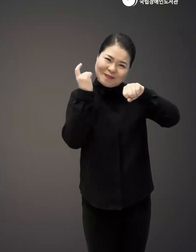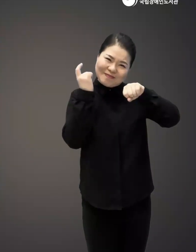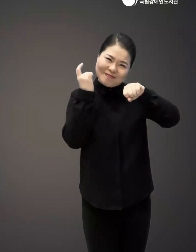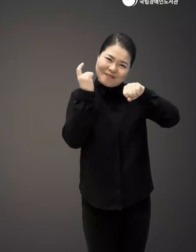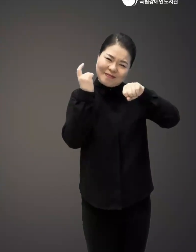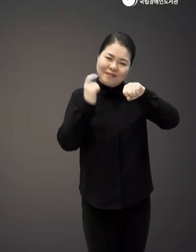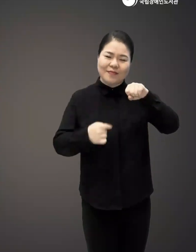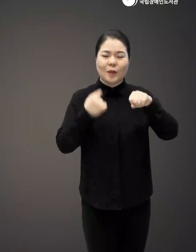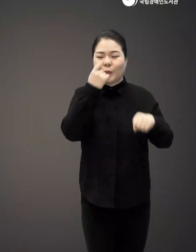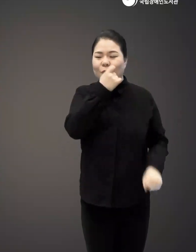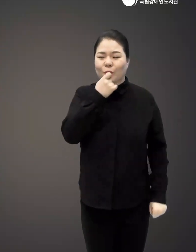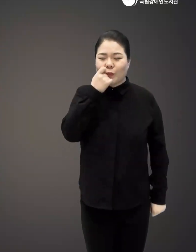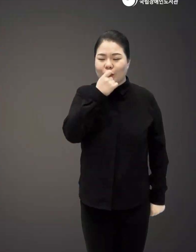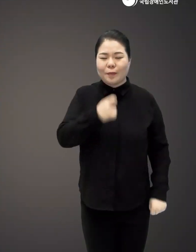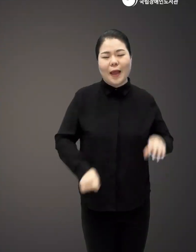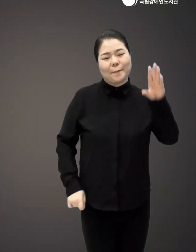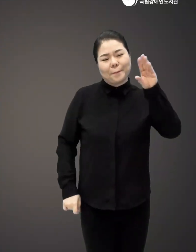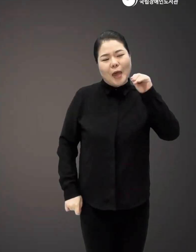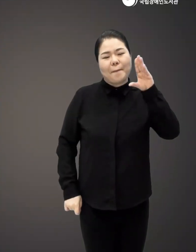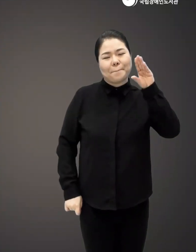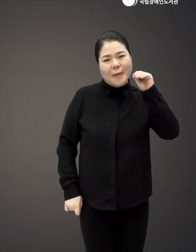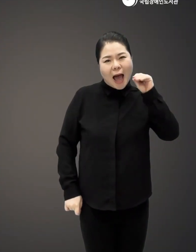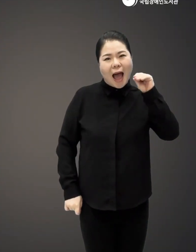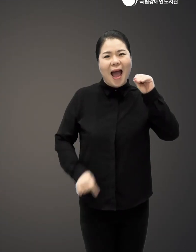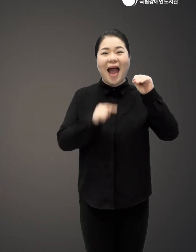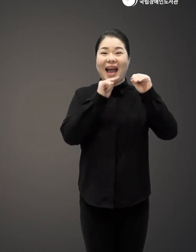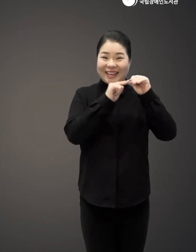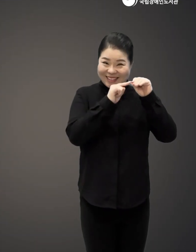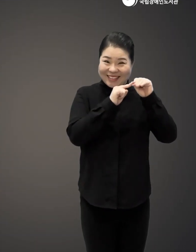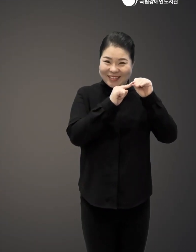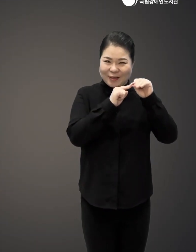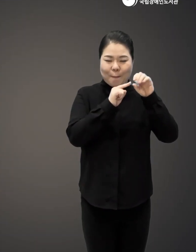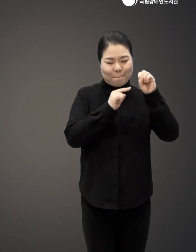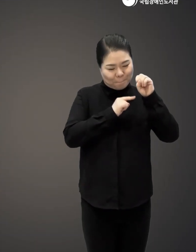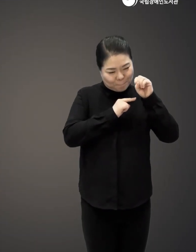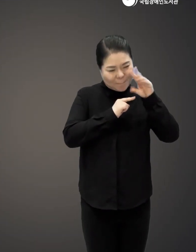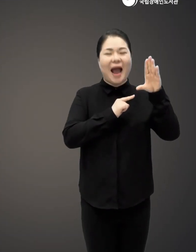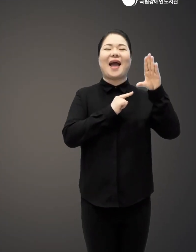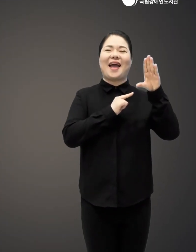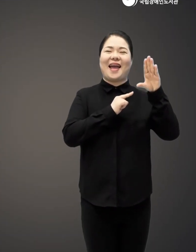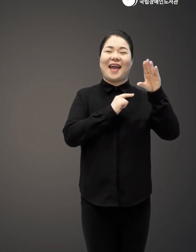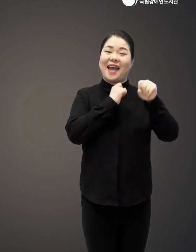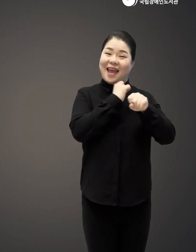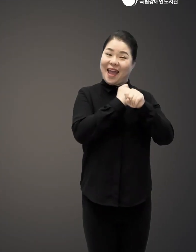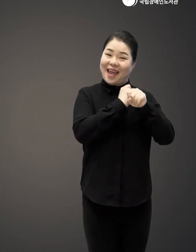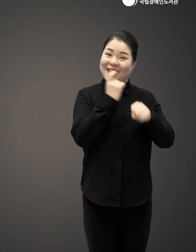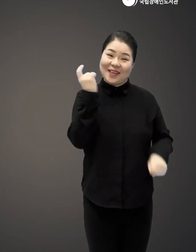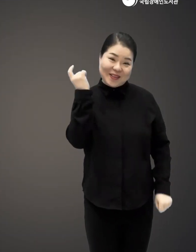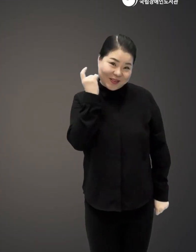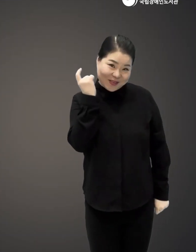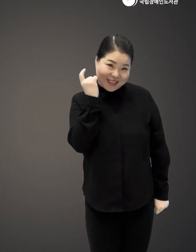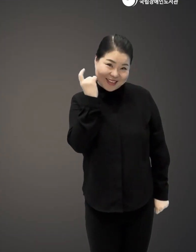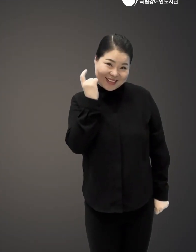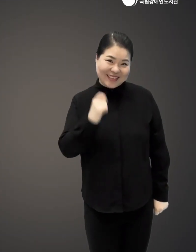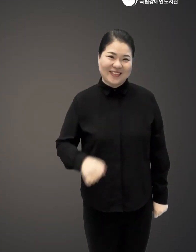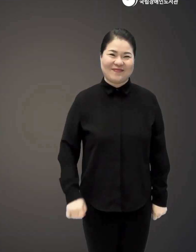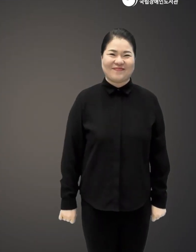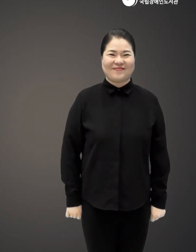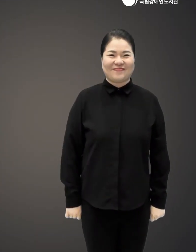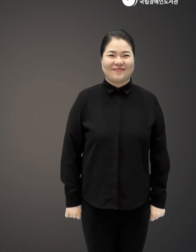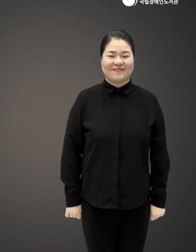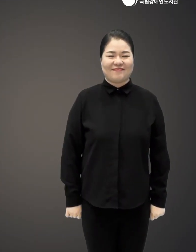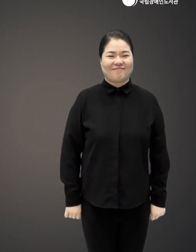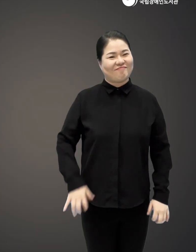소리일까요 립밤을 바르고 윗입술과 아랫입술을 붙여 말았다가 한 번에 밀어내는